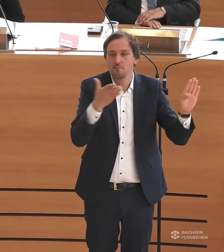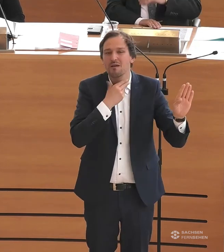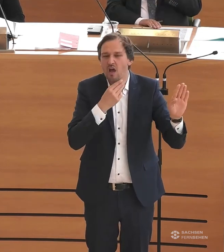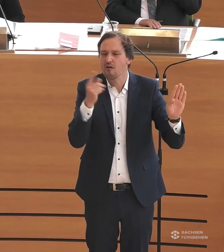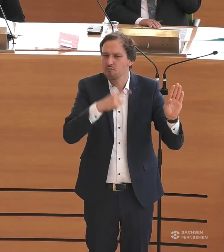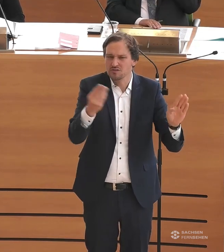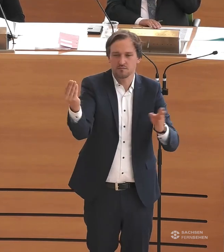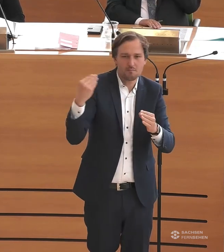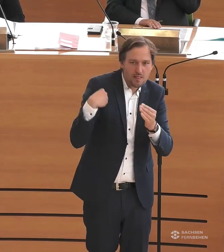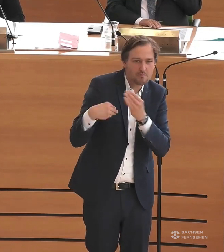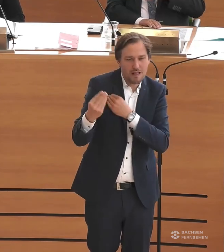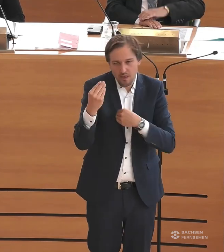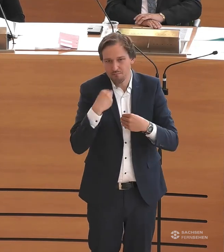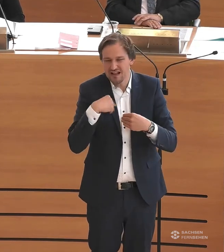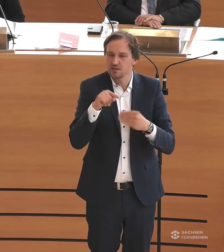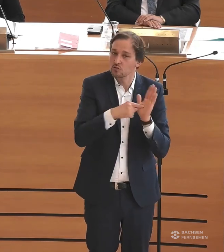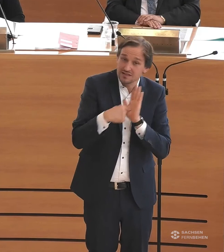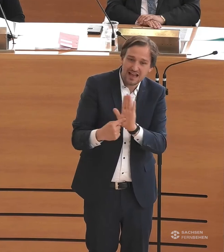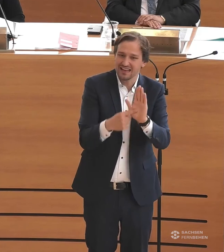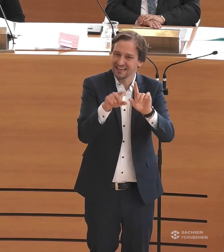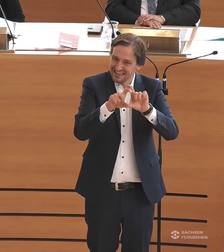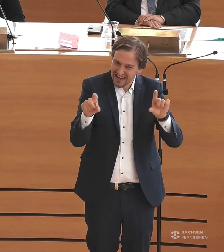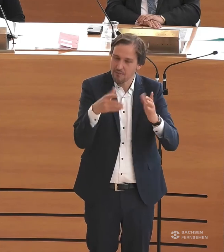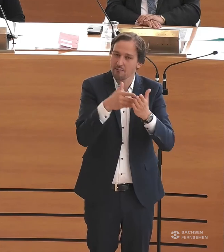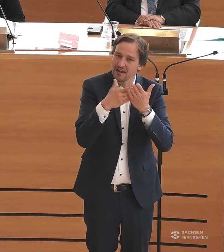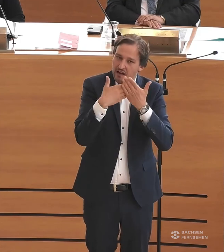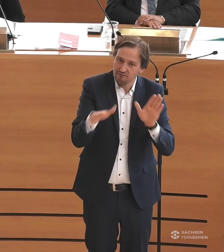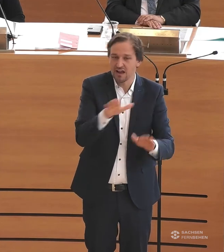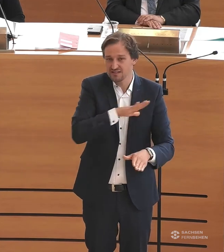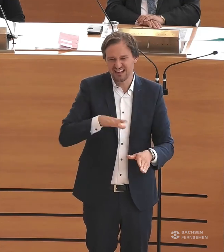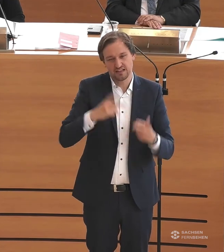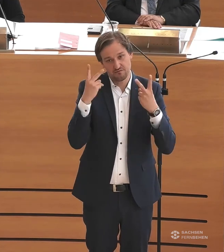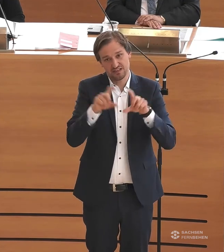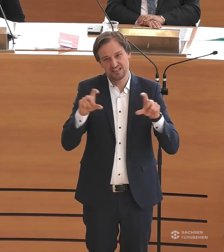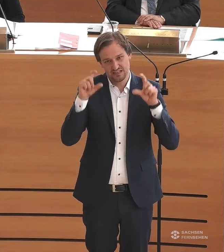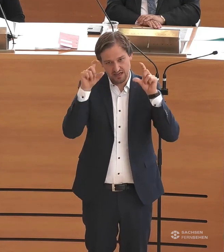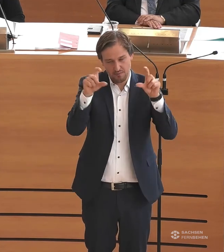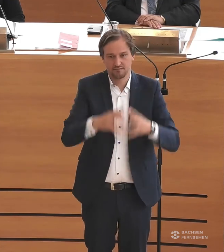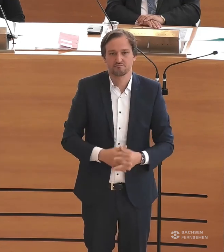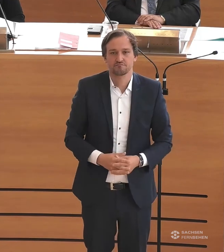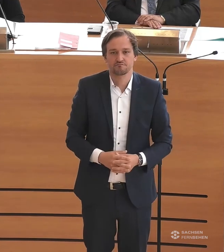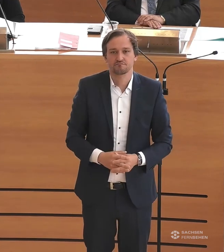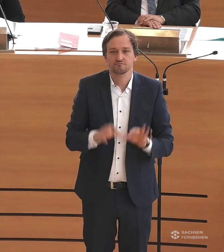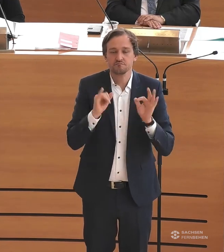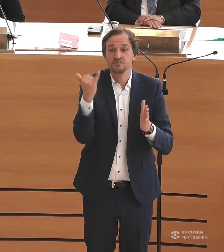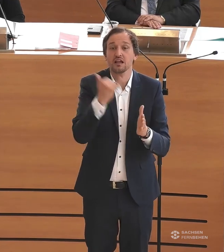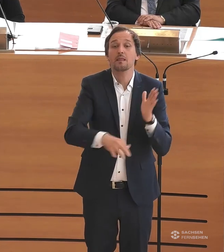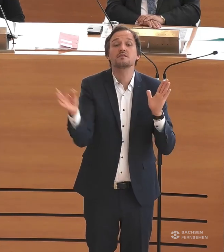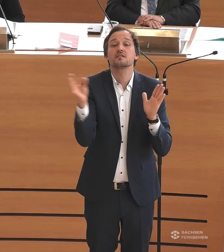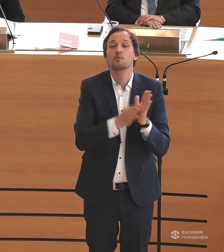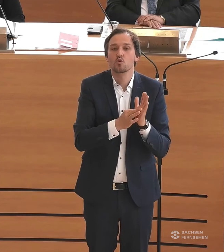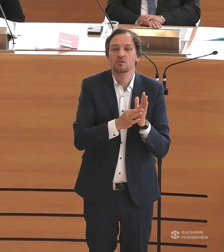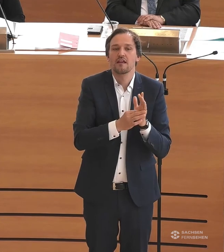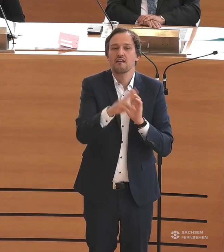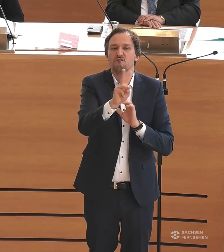wirklich noch mal zeigen können, dass uns das Thema Barrierefreiheit in Sachsen wirklich wichtig ist. Letzter Punkt. Ich möchte mich noch mal bei allen